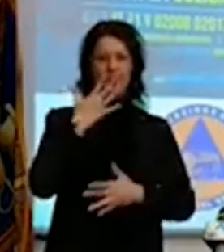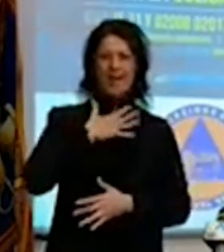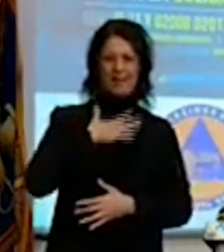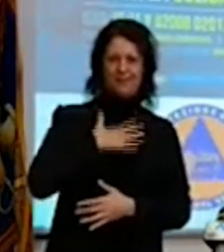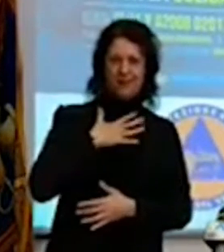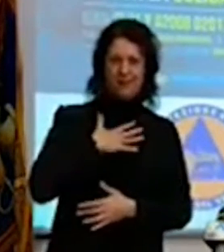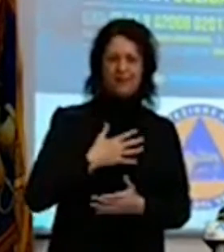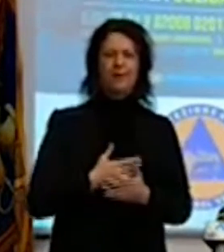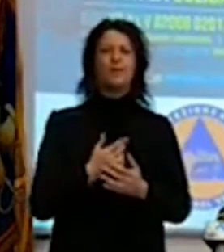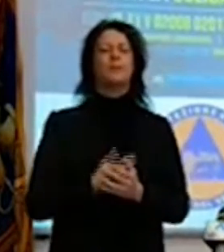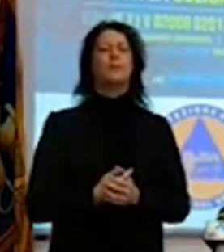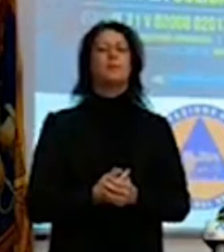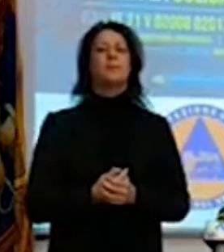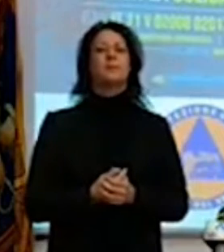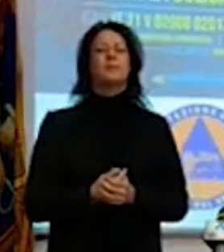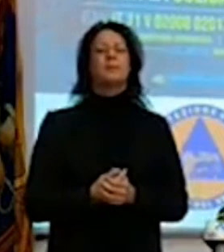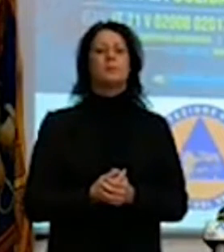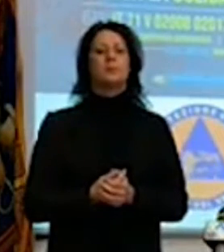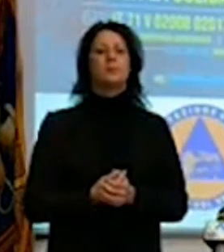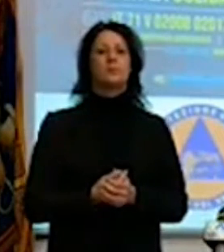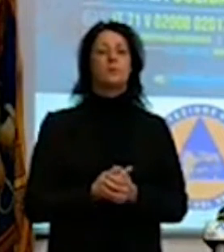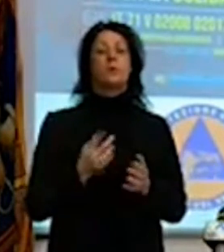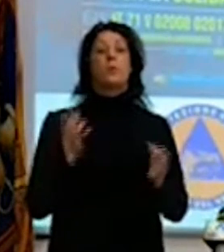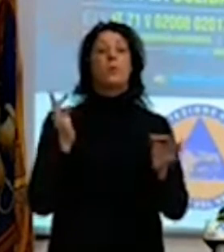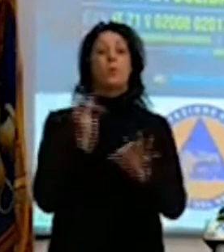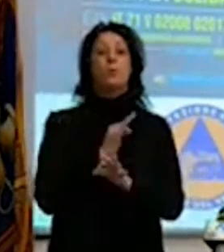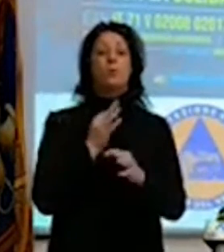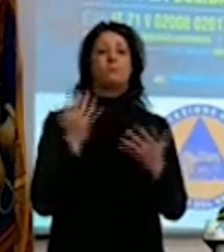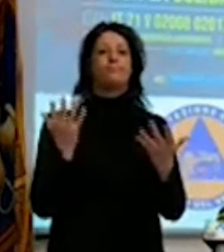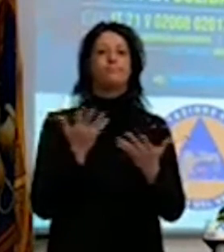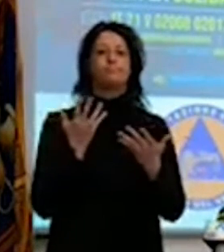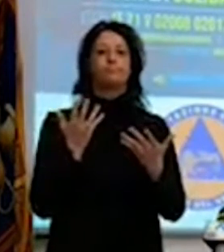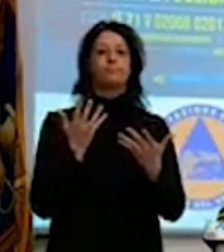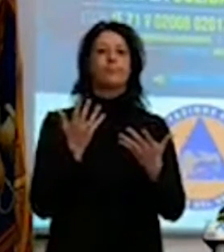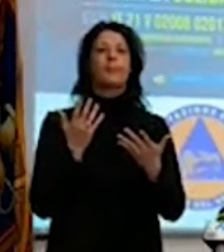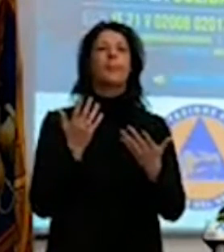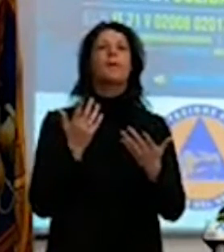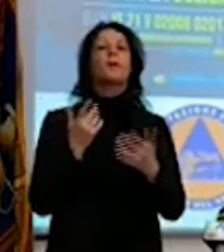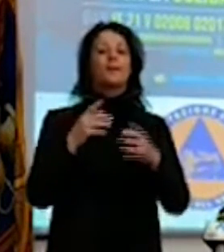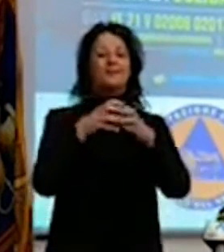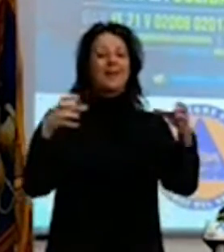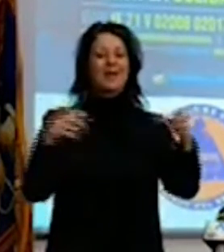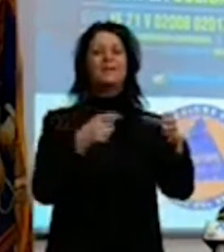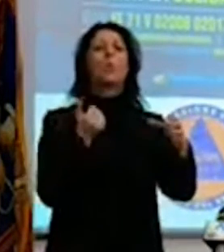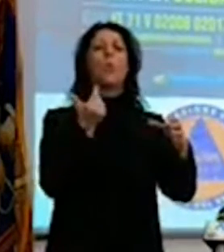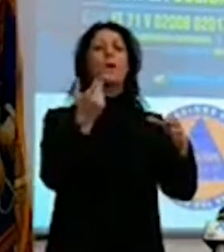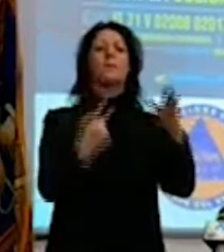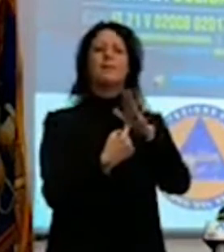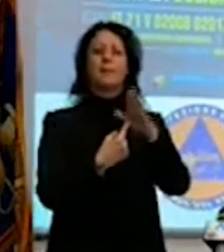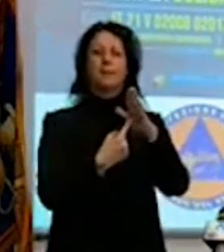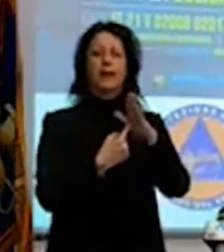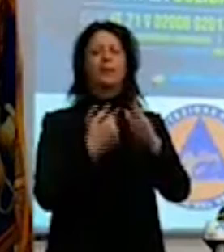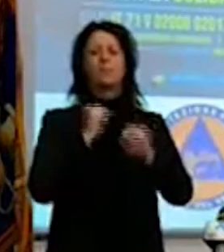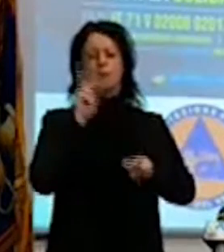aspetti che si dovranno necessariamente valutare, piuttosto che il tema del numero di lavoratori, i dispositivi